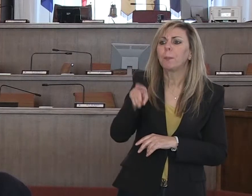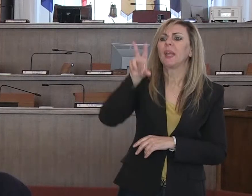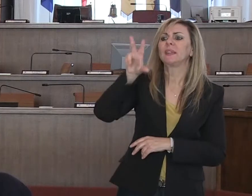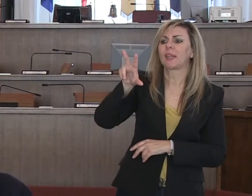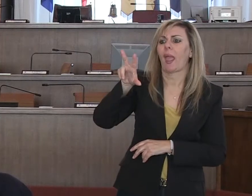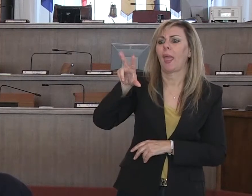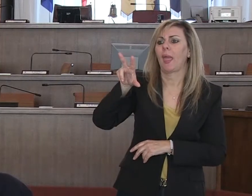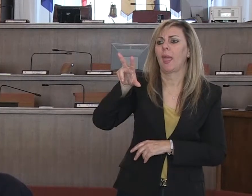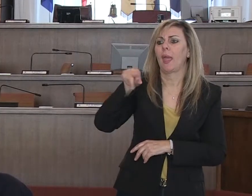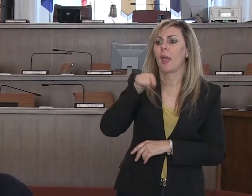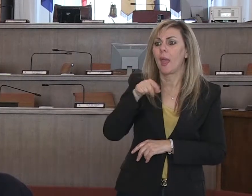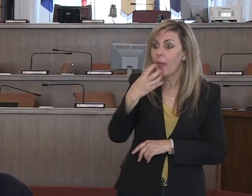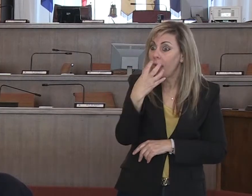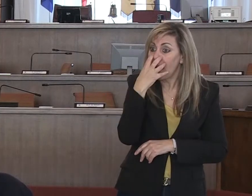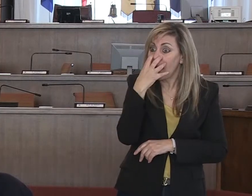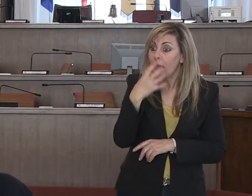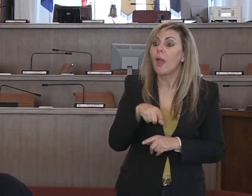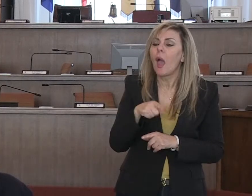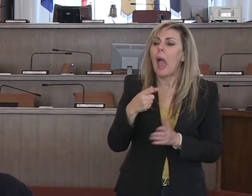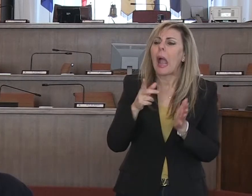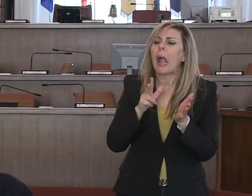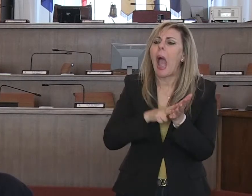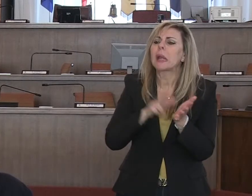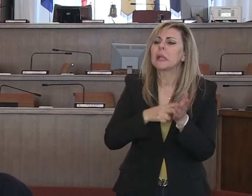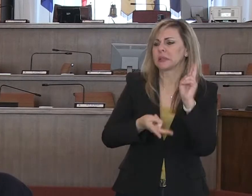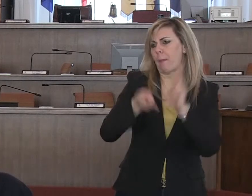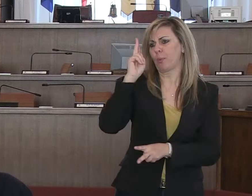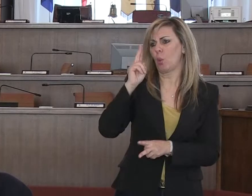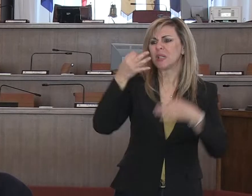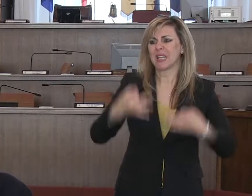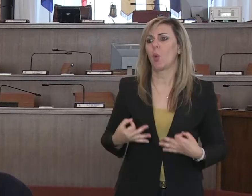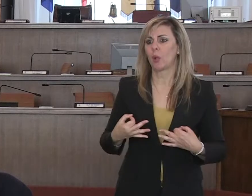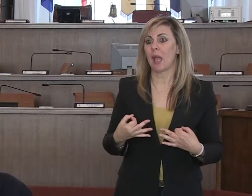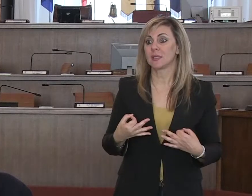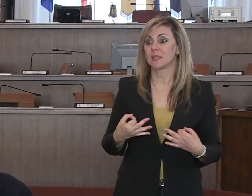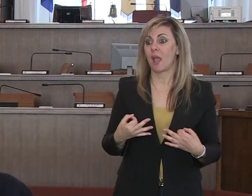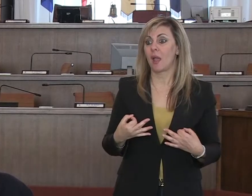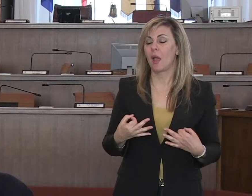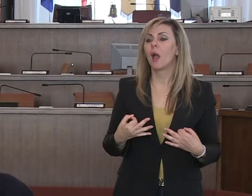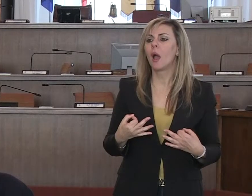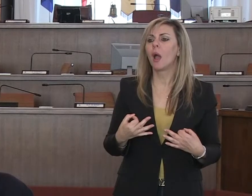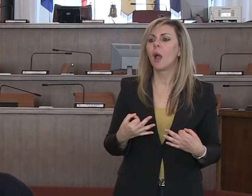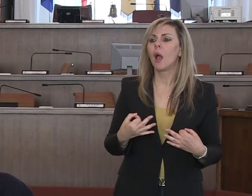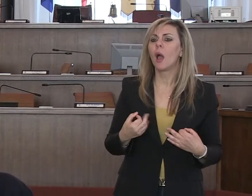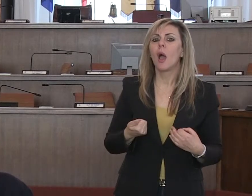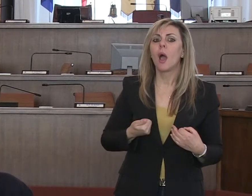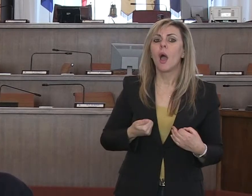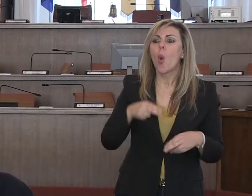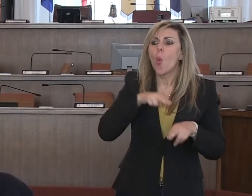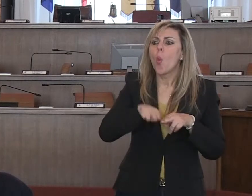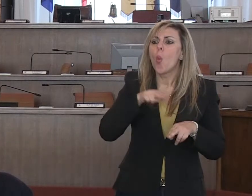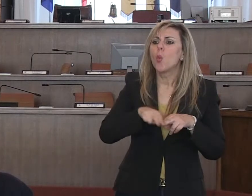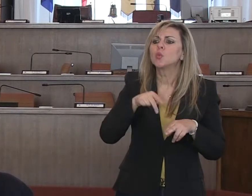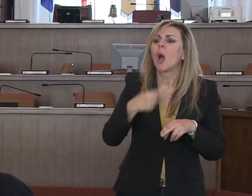garantiscono una maggiore sicurezza, ma il cui utilizzo è limitato esclusivamente agli